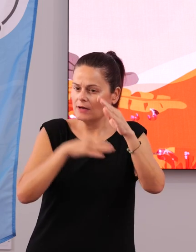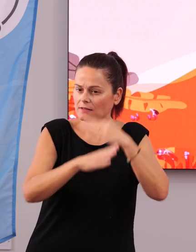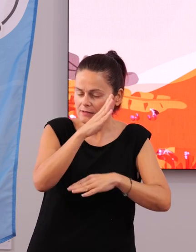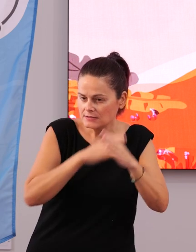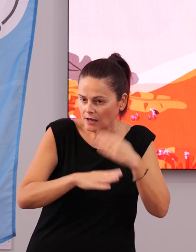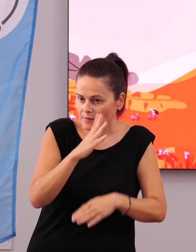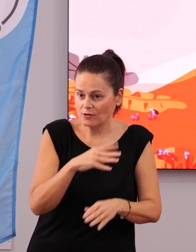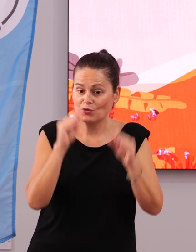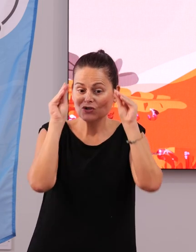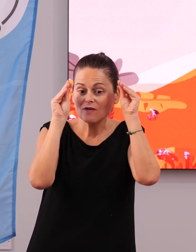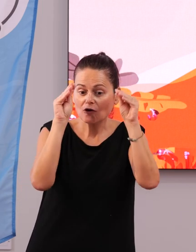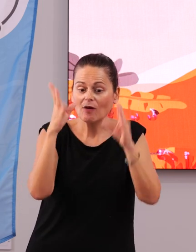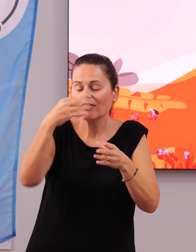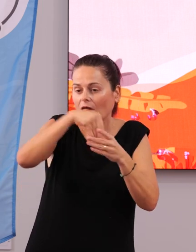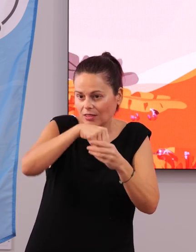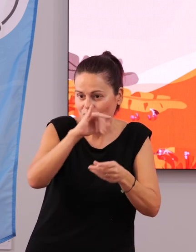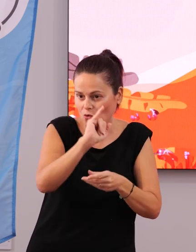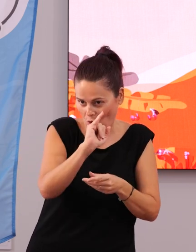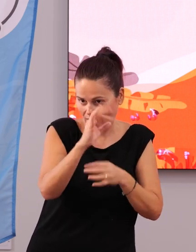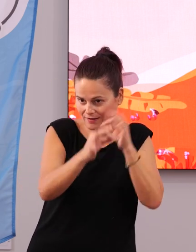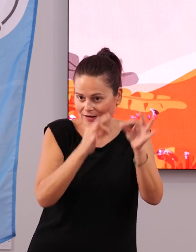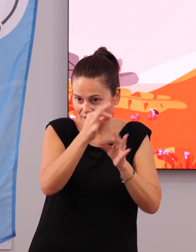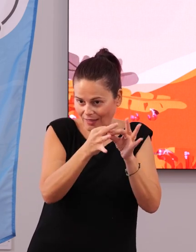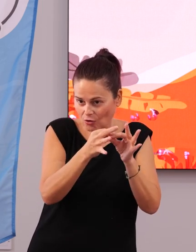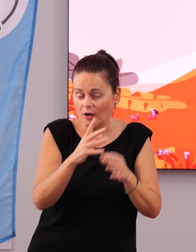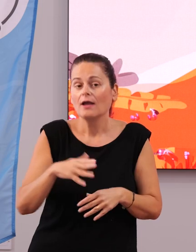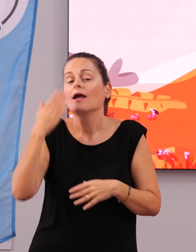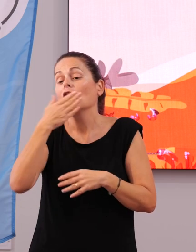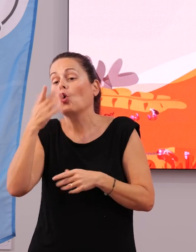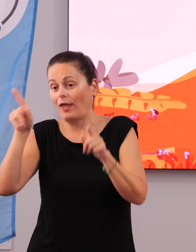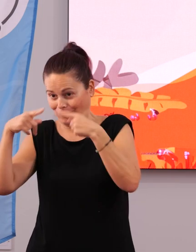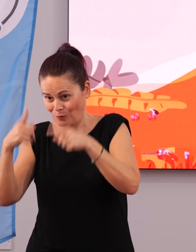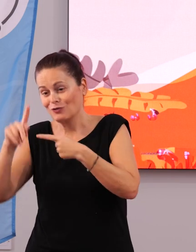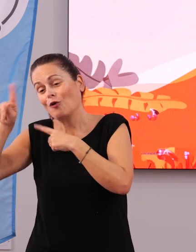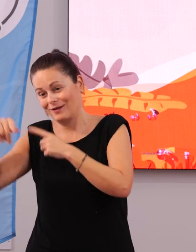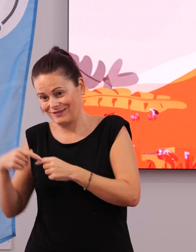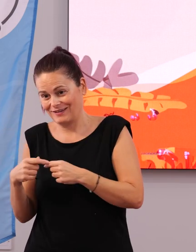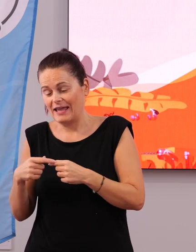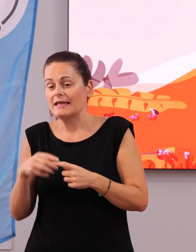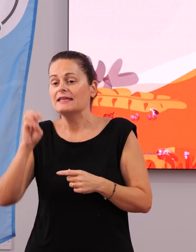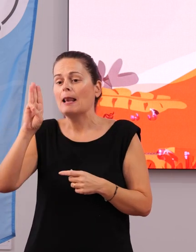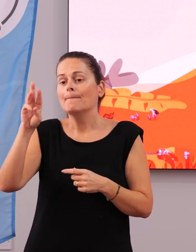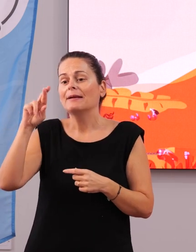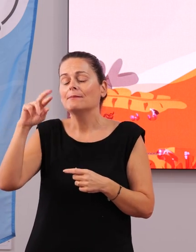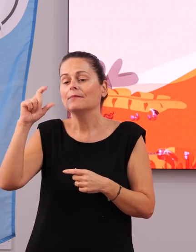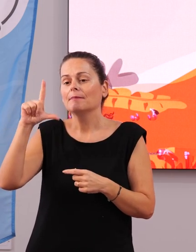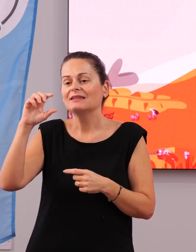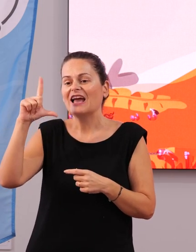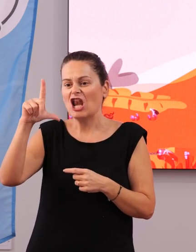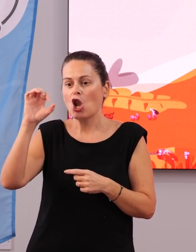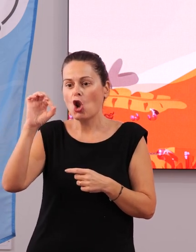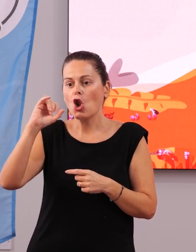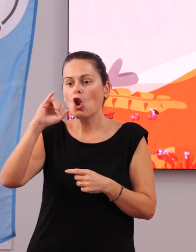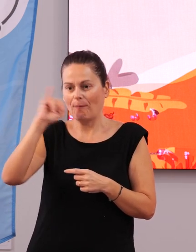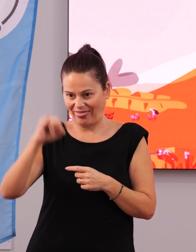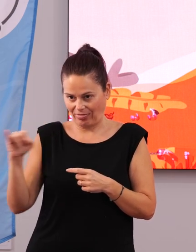formación y educativos. Beethoven, el Colegio Beethoven, y también el Primitiva López, dándose